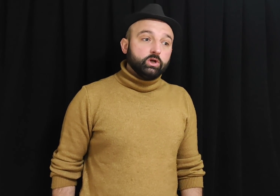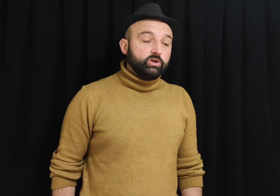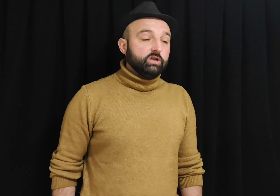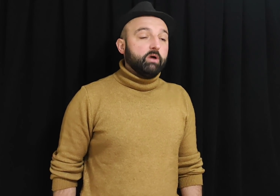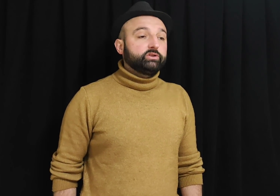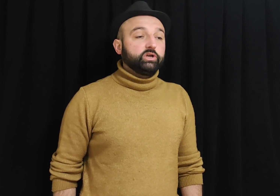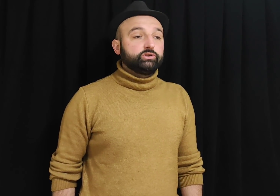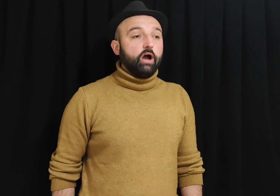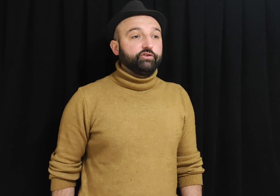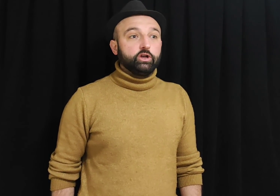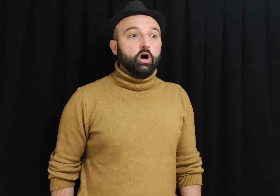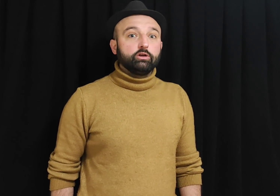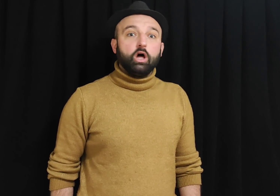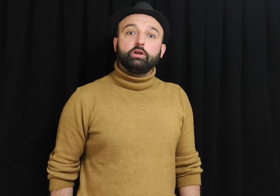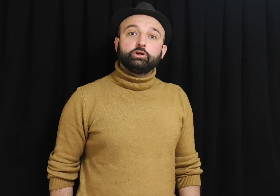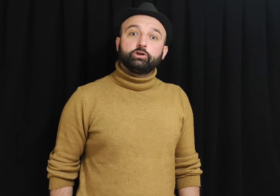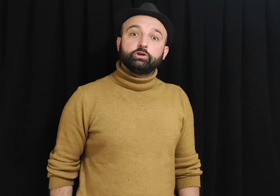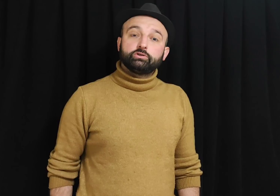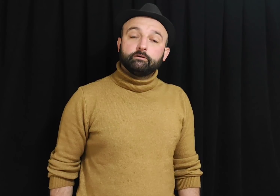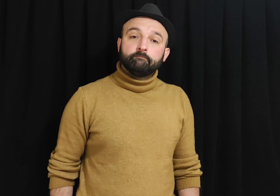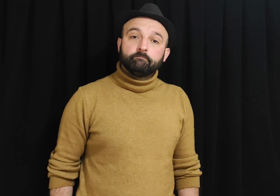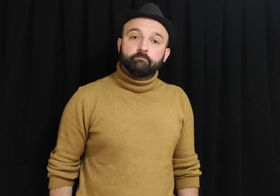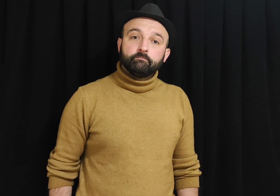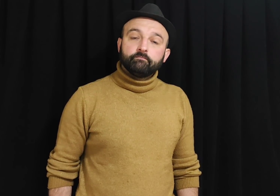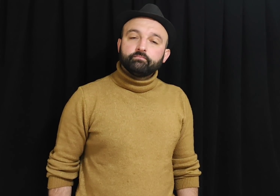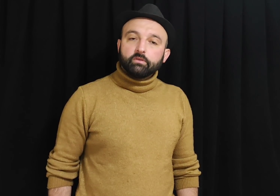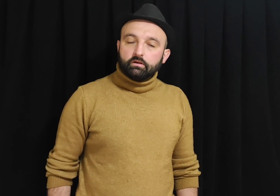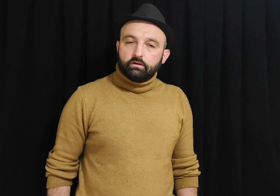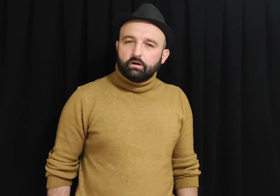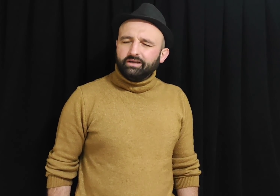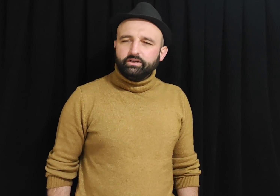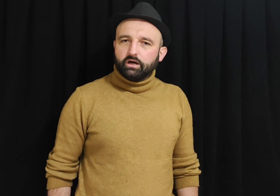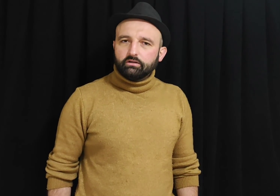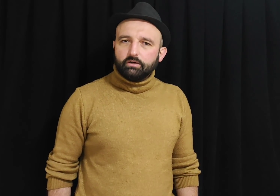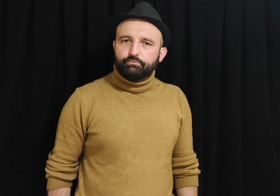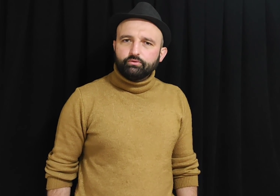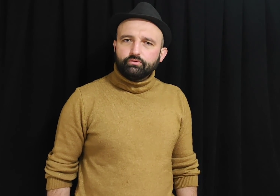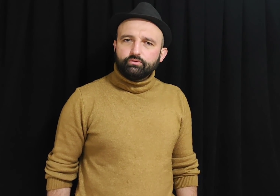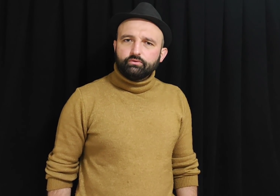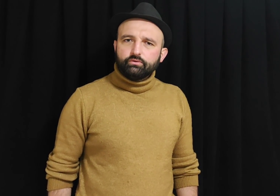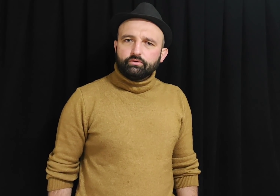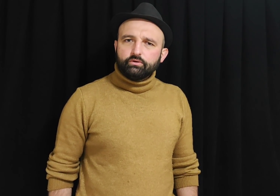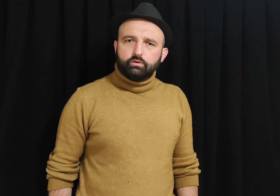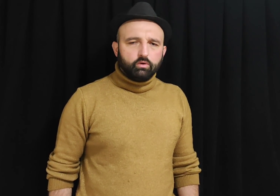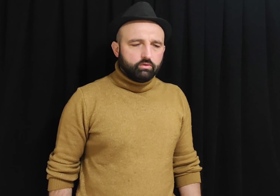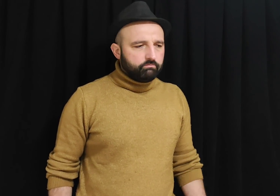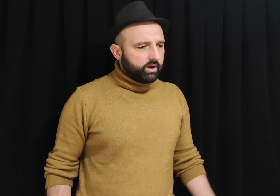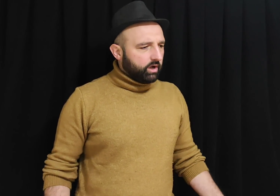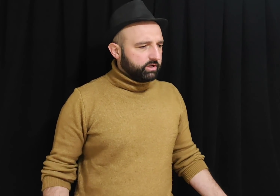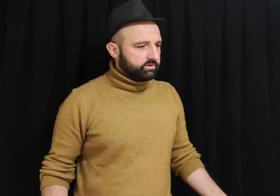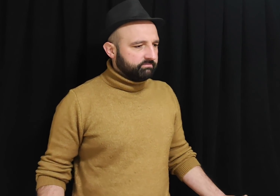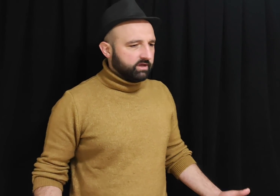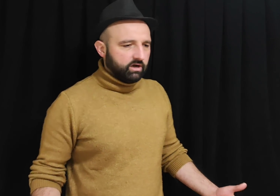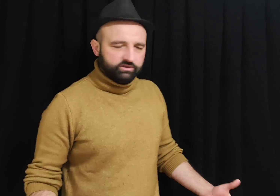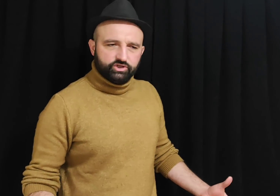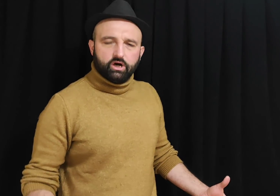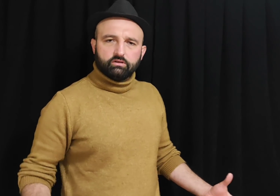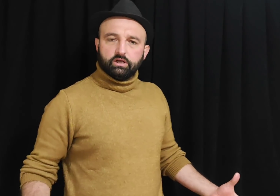Nimetin kefili Allah'tır. Hangi Allah bu? Merak ettim yani hangi Allah?